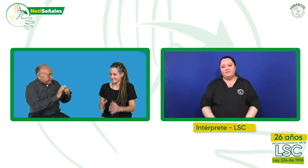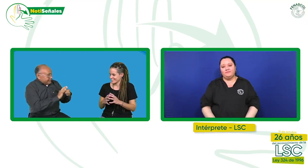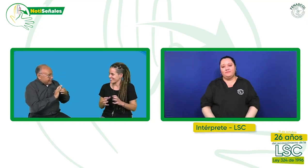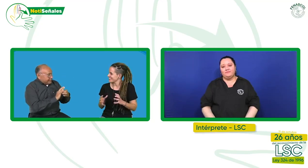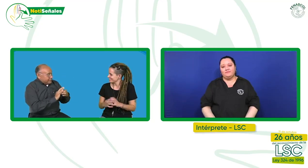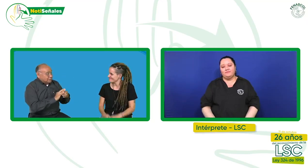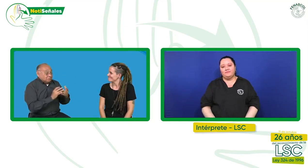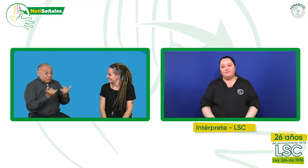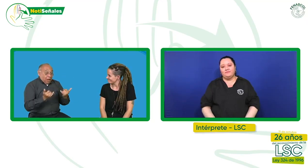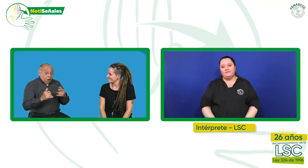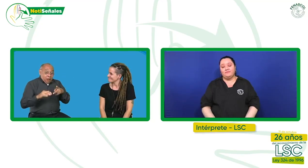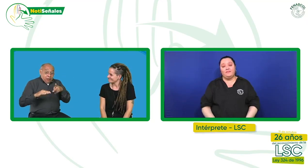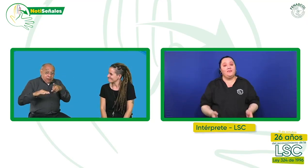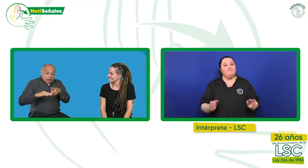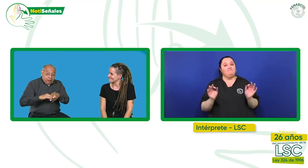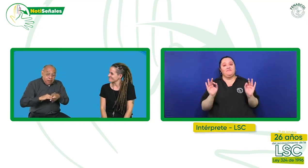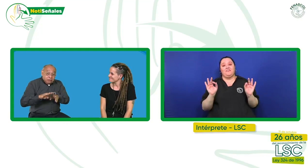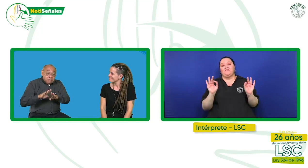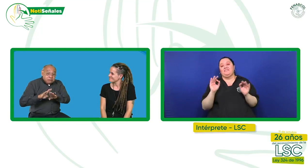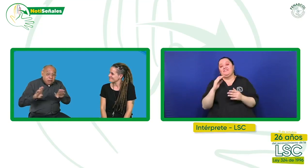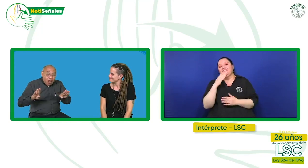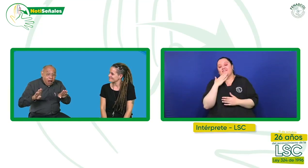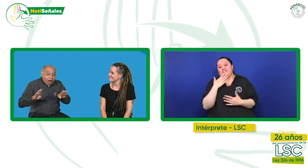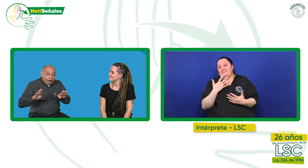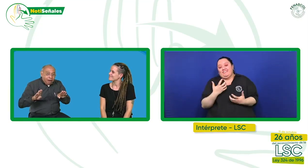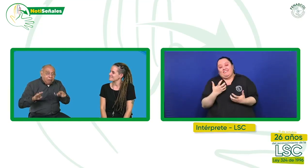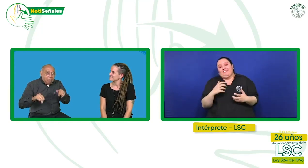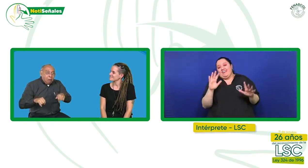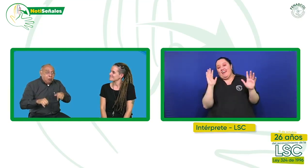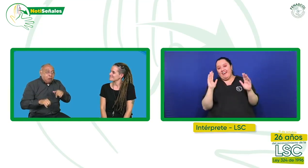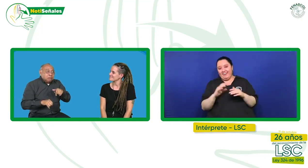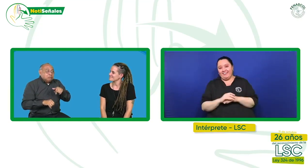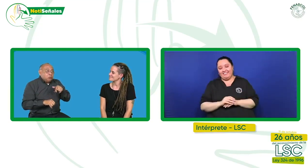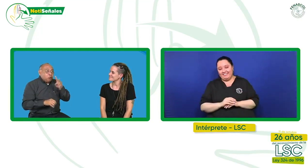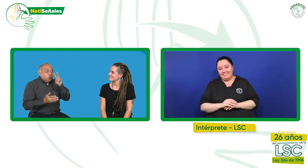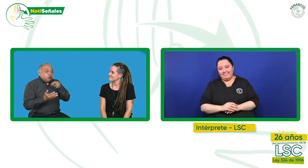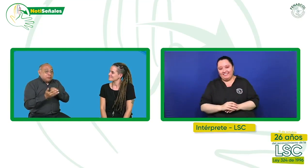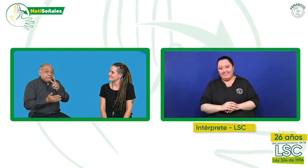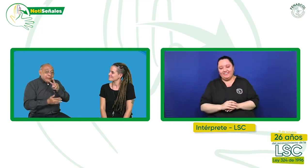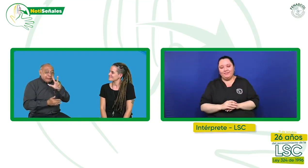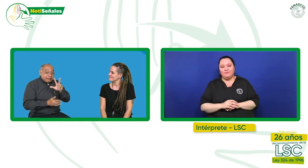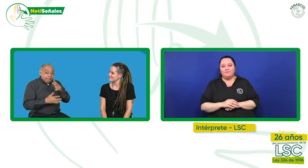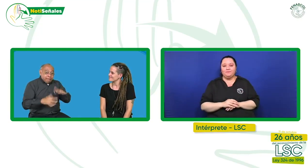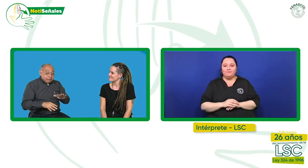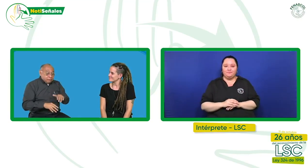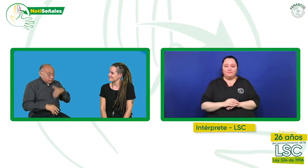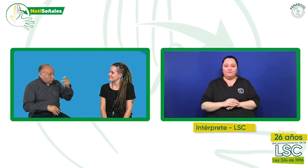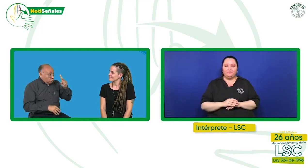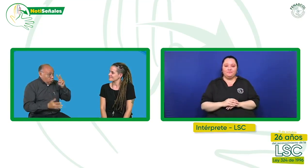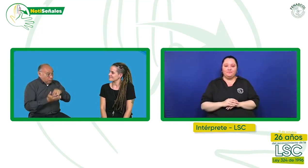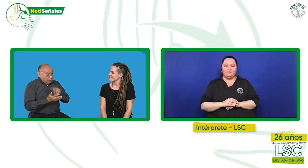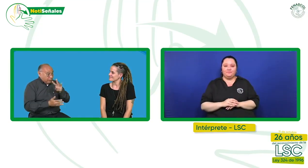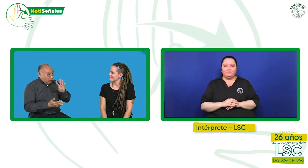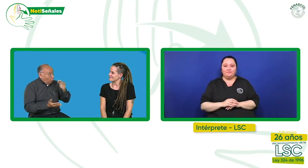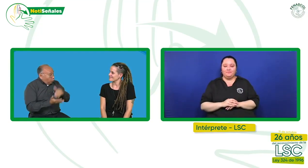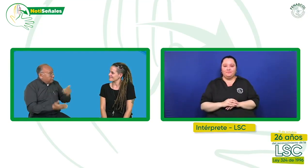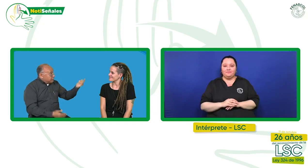deseamos estar allí, ¿no? Muchísimas ganas. Bueno, y esto no solamente será por esta vez, ¿no? Sino